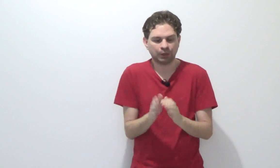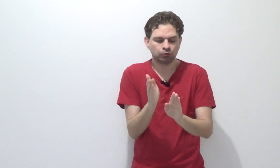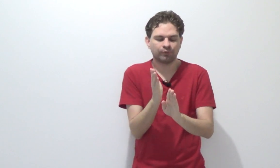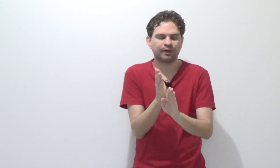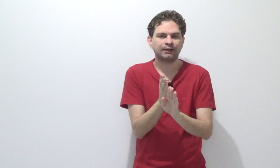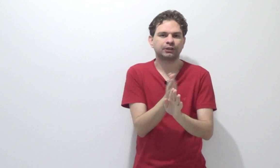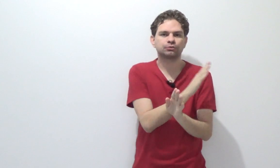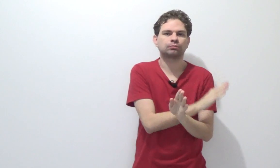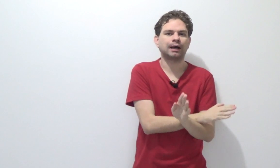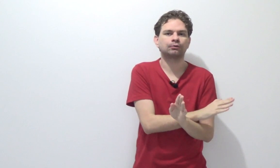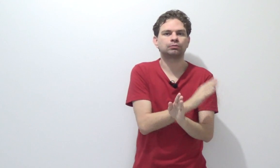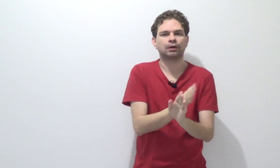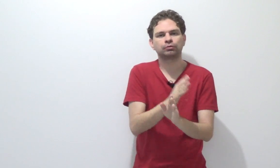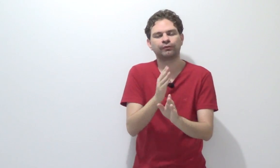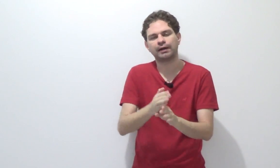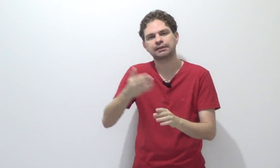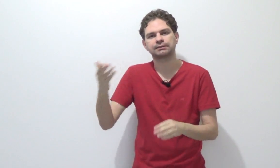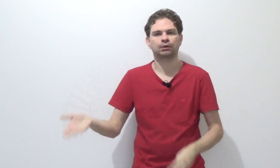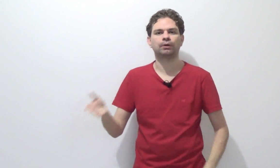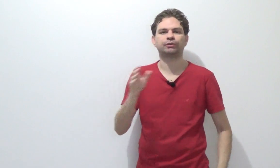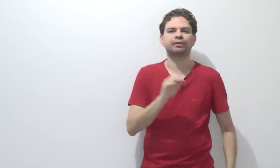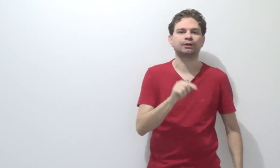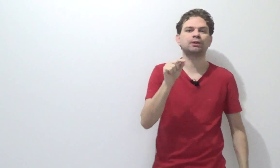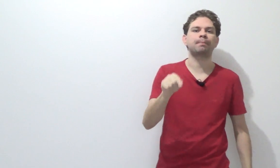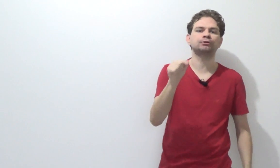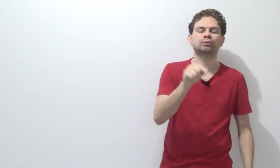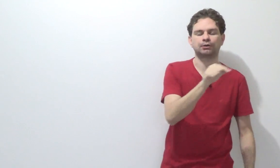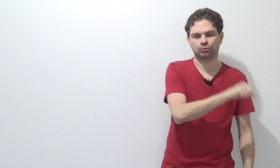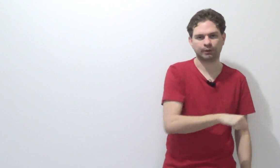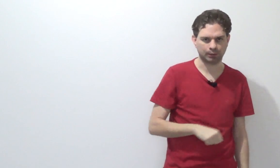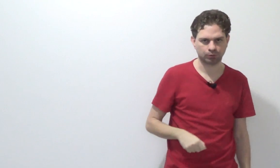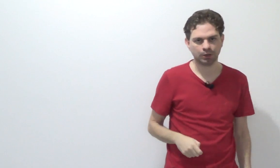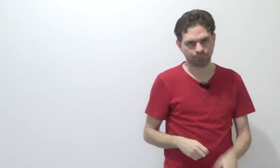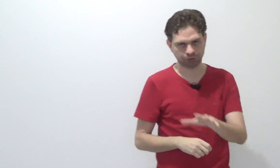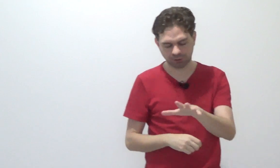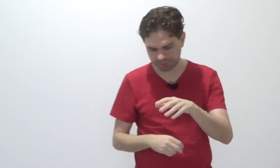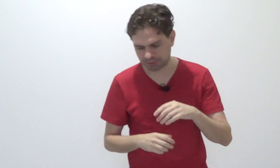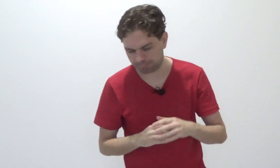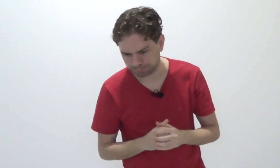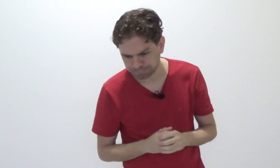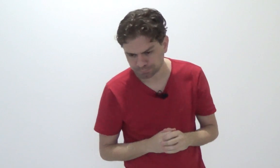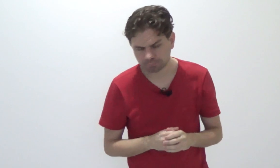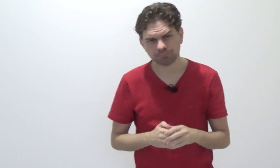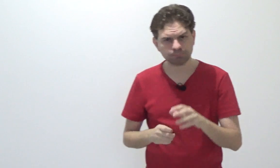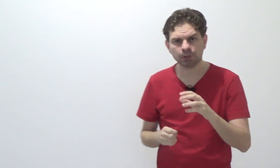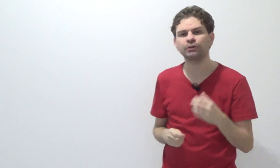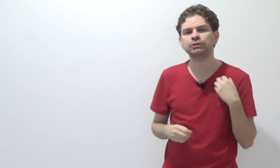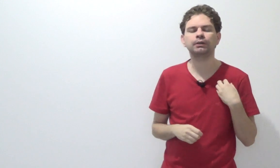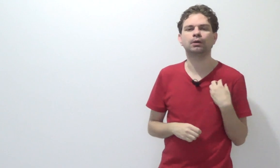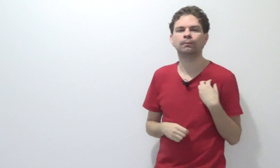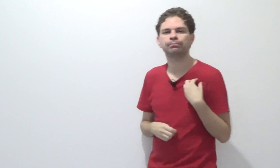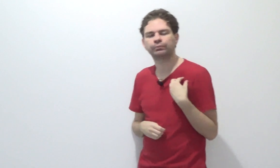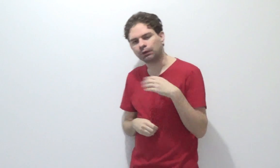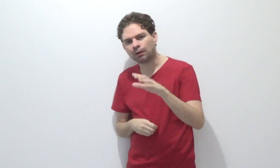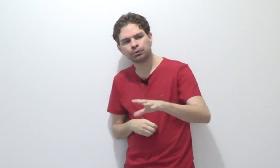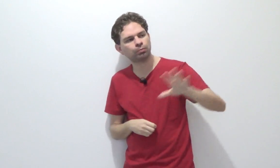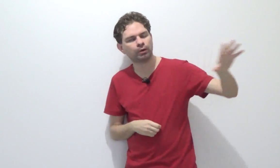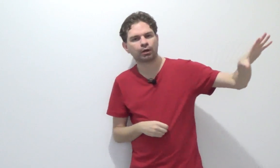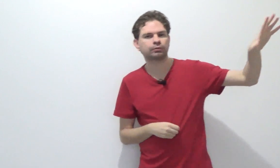Tanto faz resultado, tanto faz ação ou atividade. Depende do caso concreto. Vou te dar um exemplo. Imagina que eu tenho um amigo morando